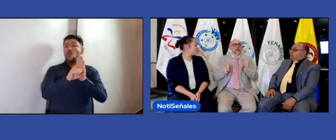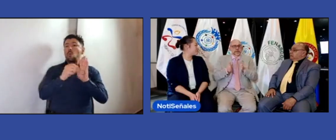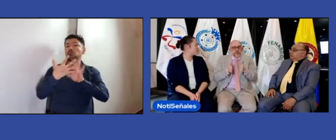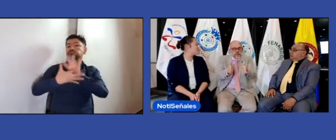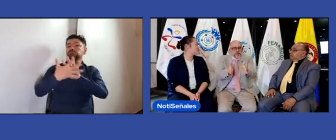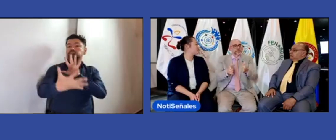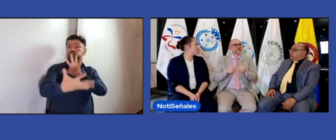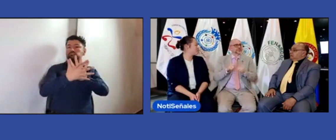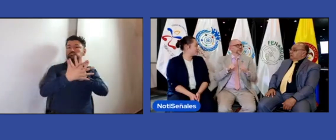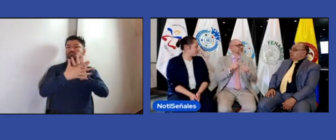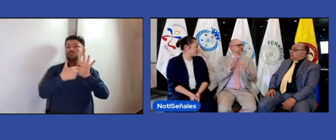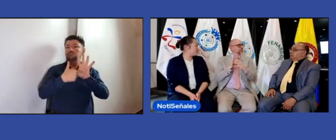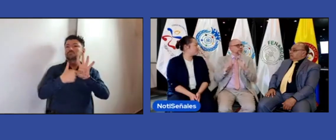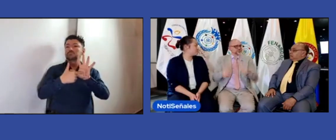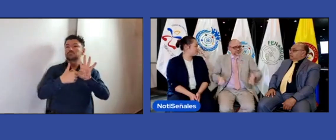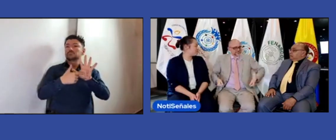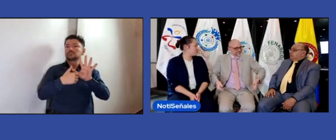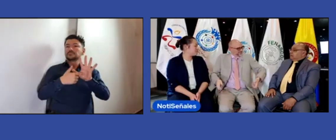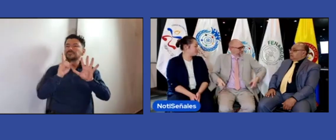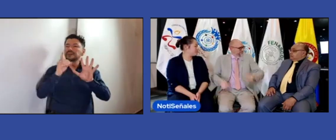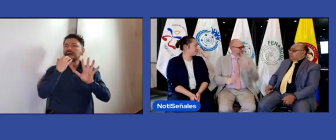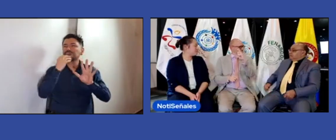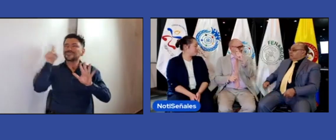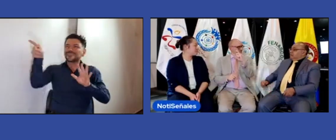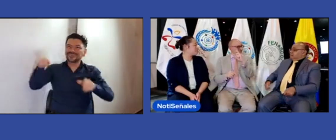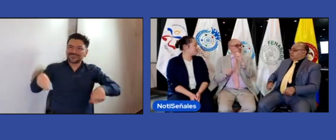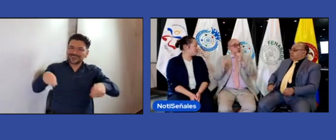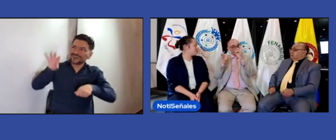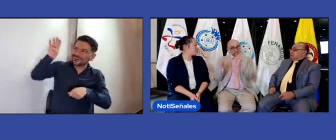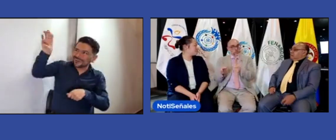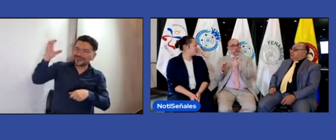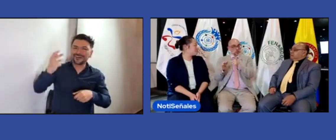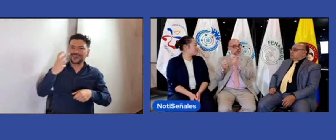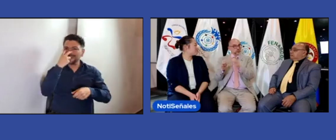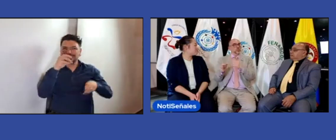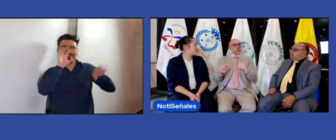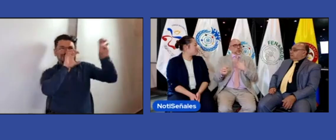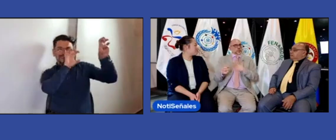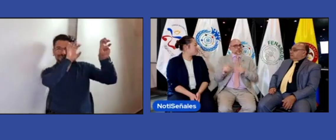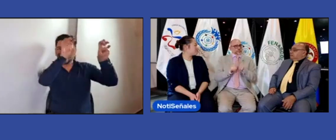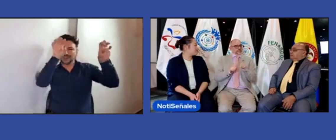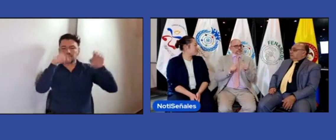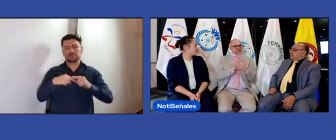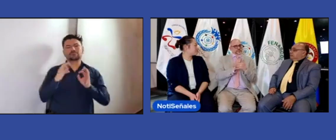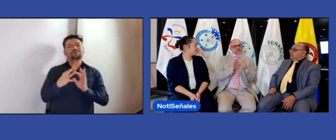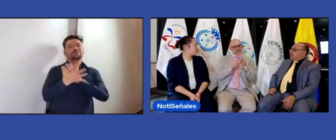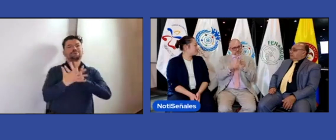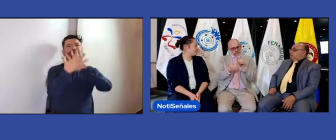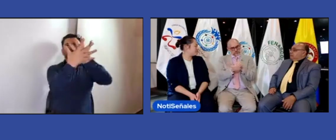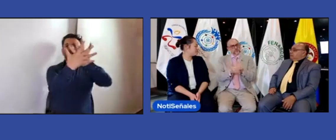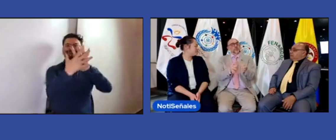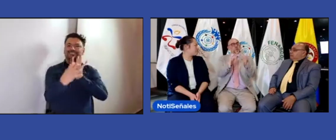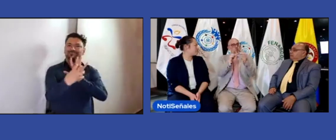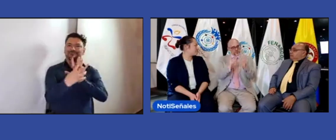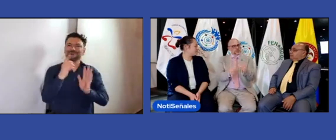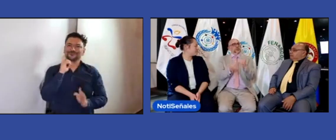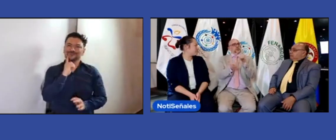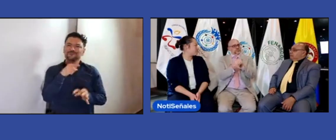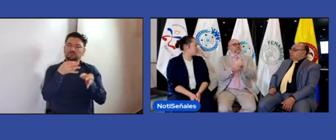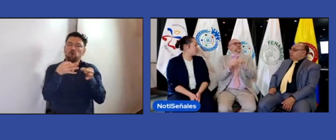proceso de registrarlo de que se pueda utilizar en los diferentes espacios públicos donde hay señal ética para personas con